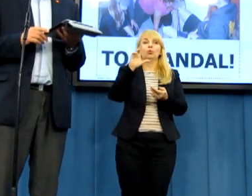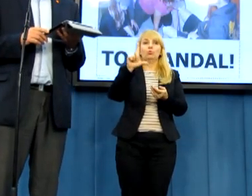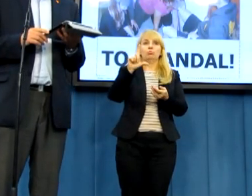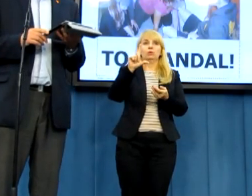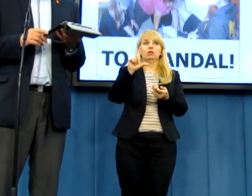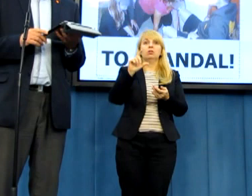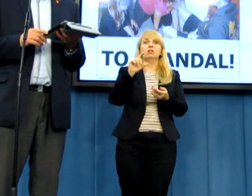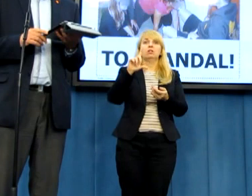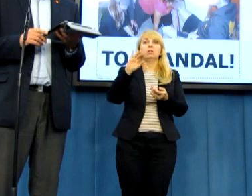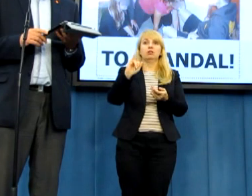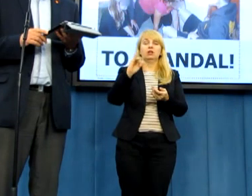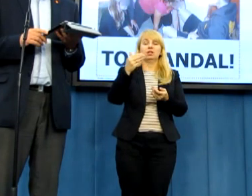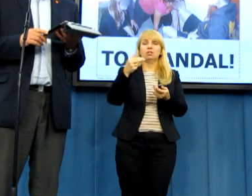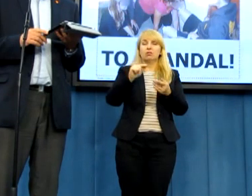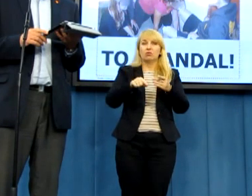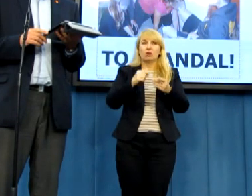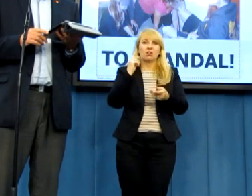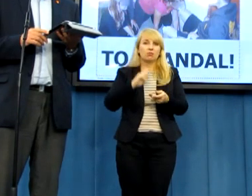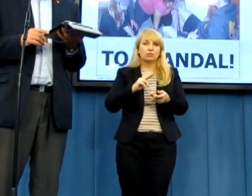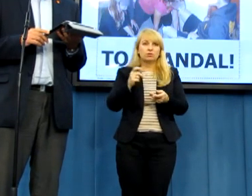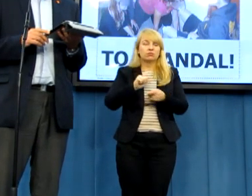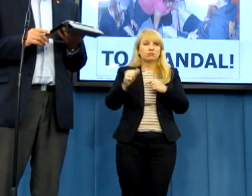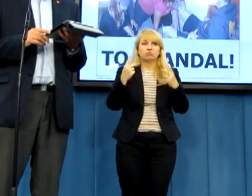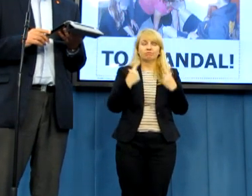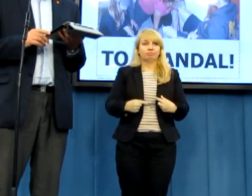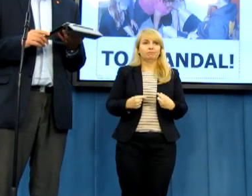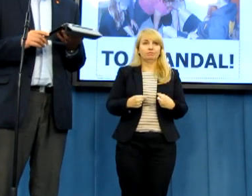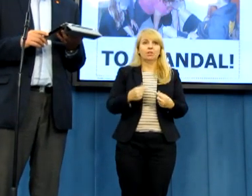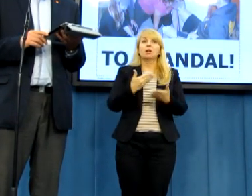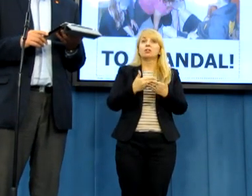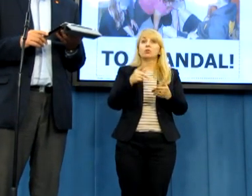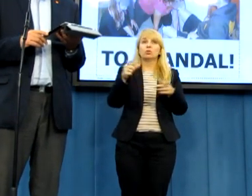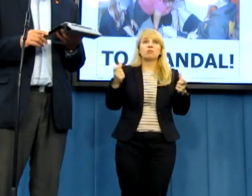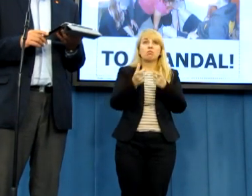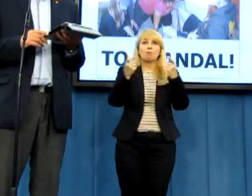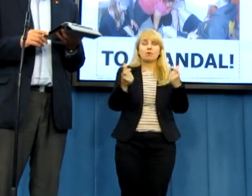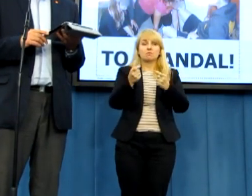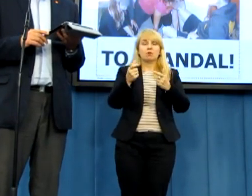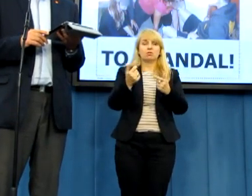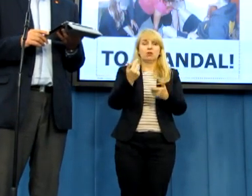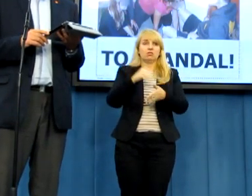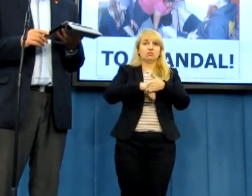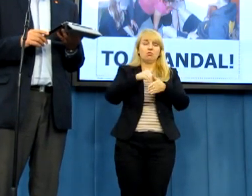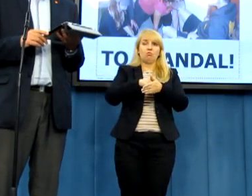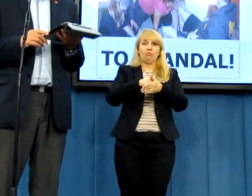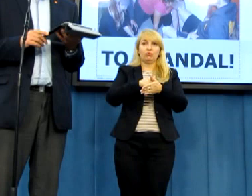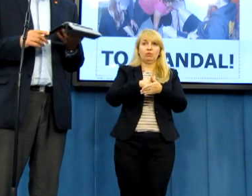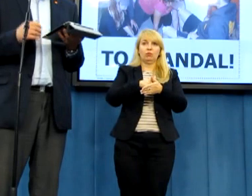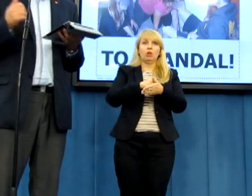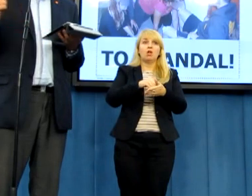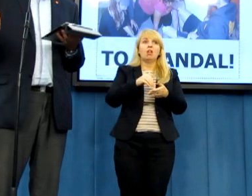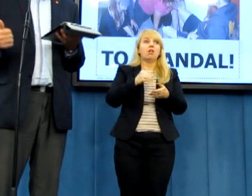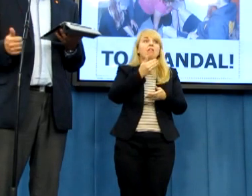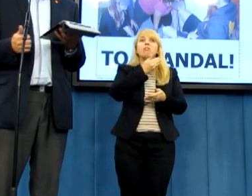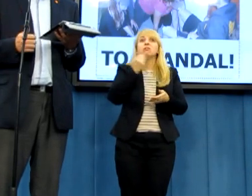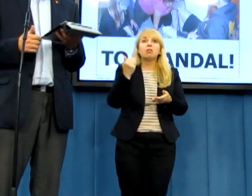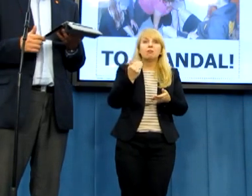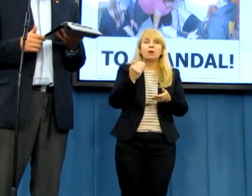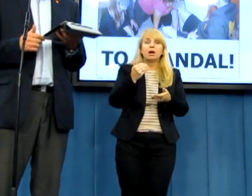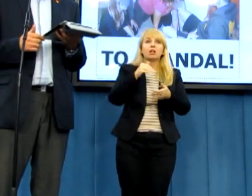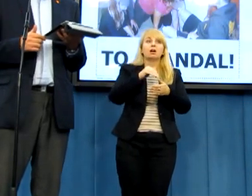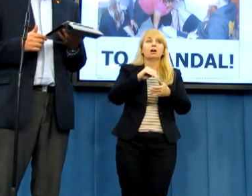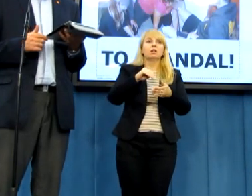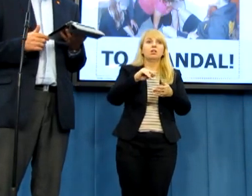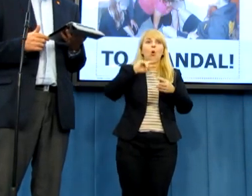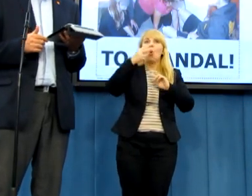to jest rzecz o tyle niepokojąca i o tyle niebezpieczna, że właśnie nie wywołuje odpowiedniej reakcji i to zarówno rodziców,